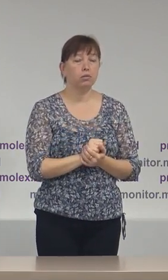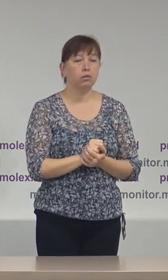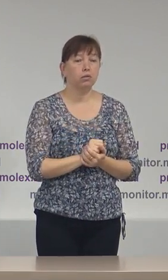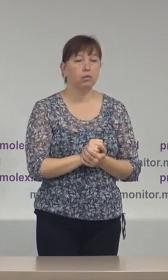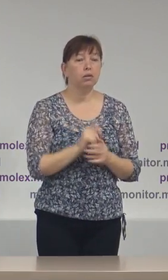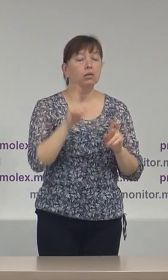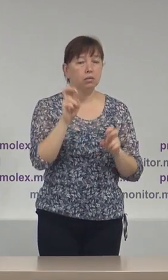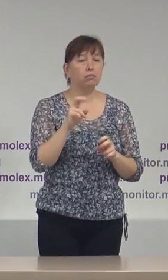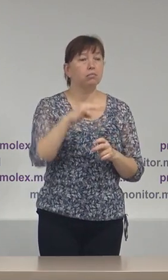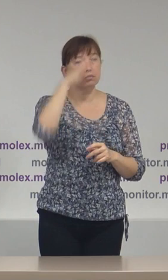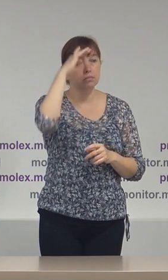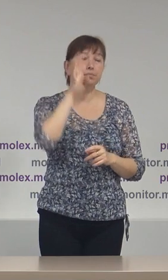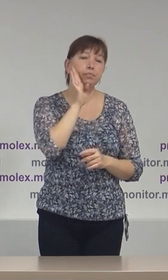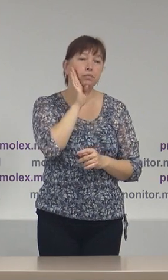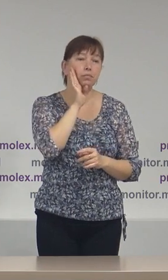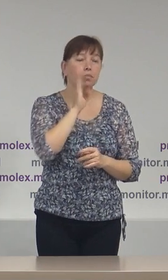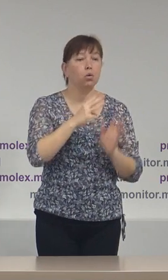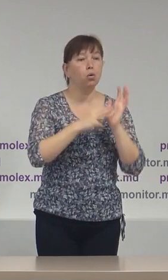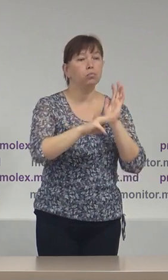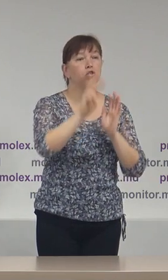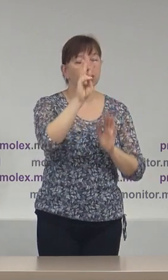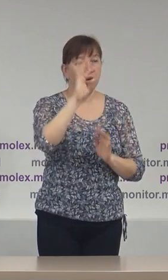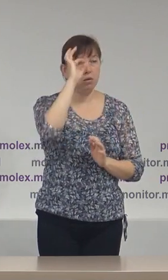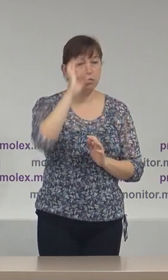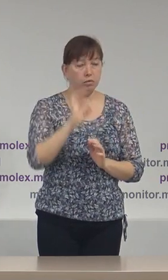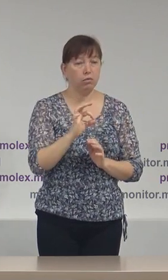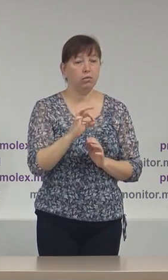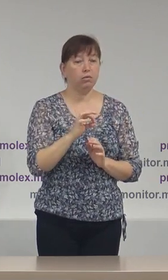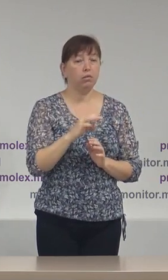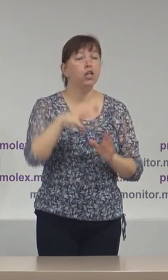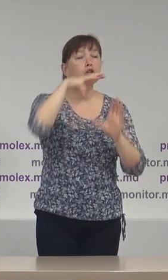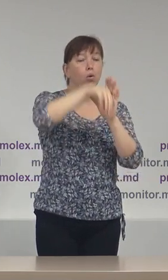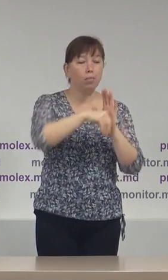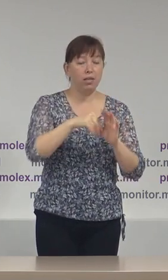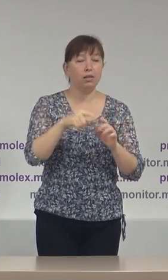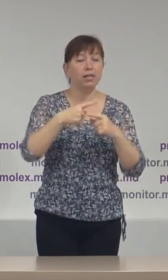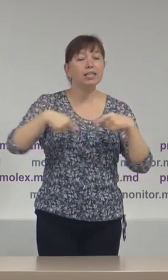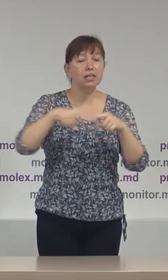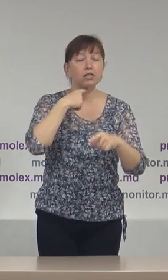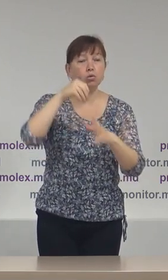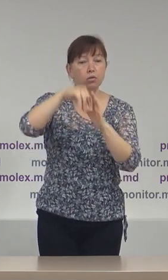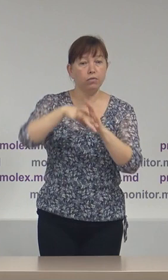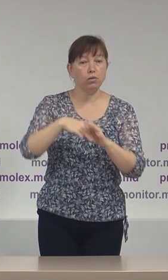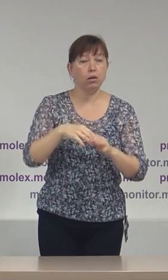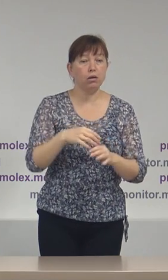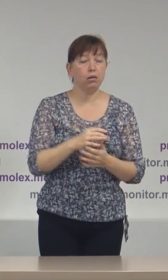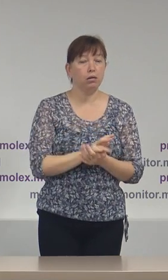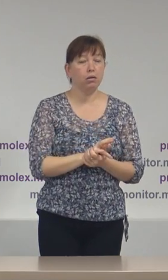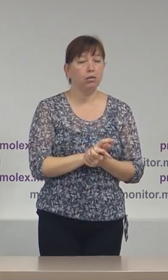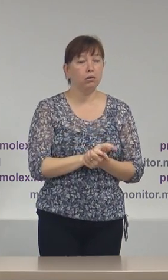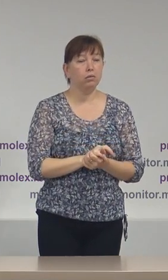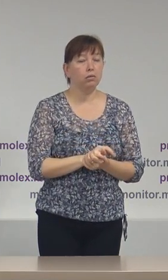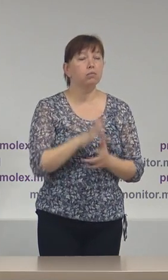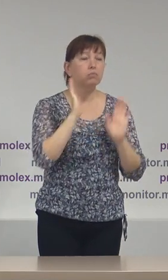aspectul de gen. 83% din componență birourilor electorale de secțiilor de votare este creată din